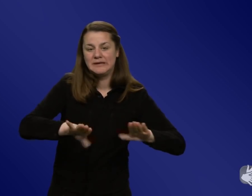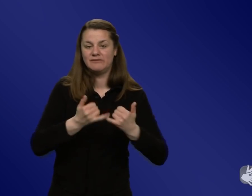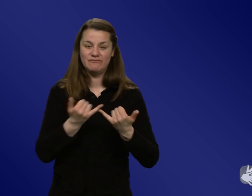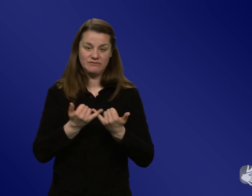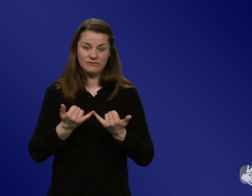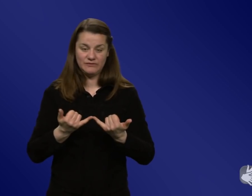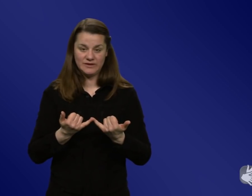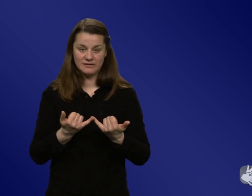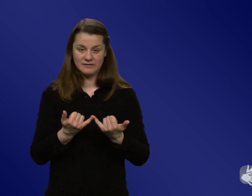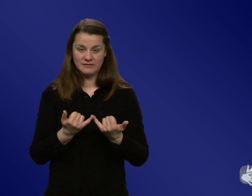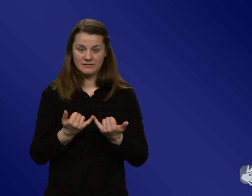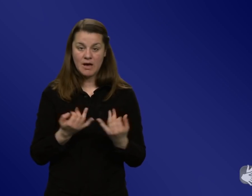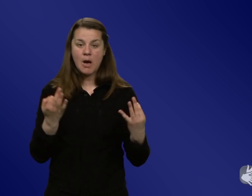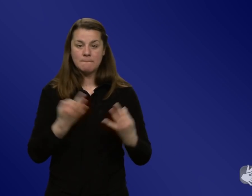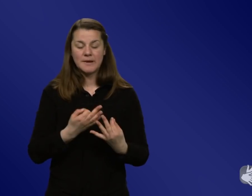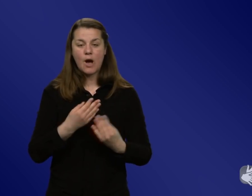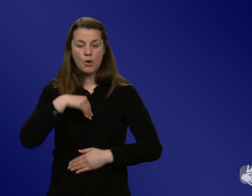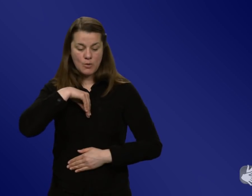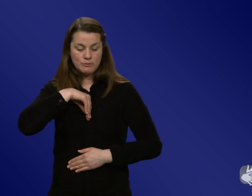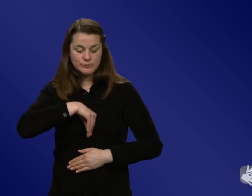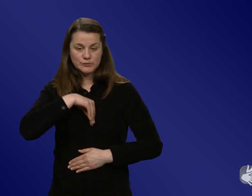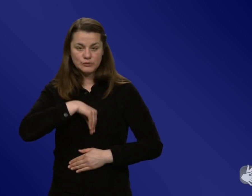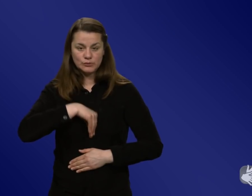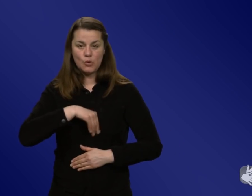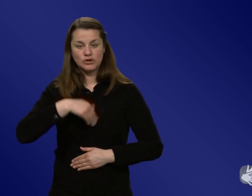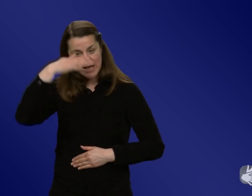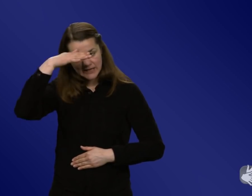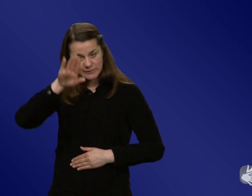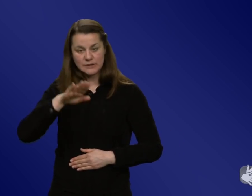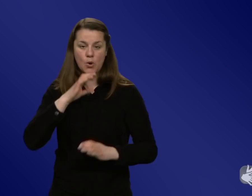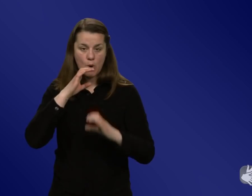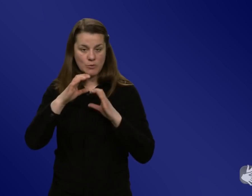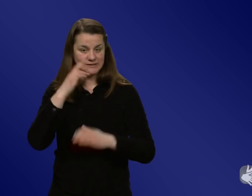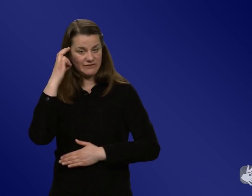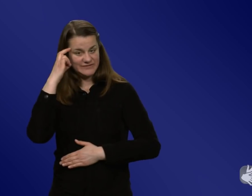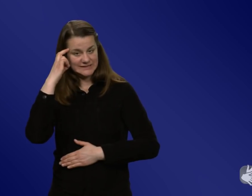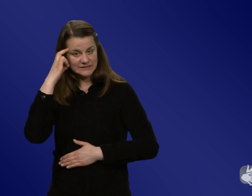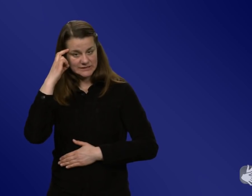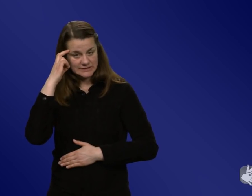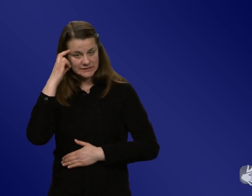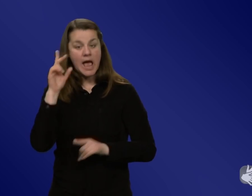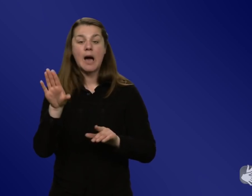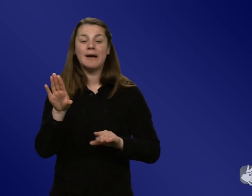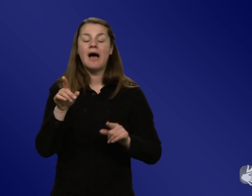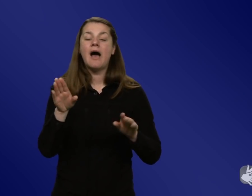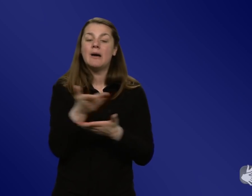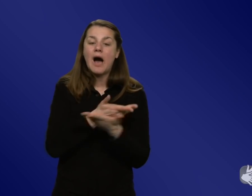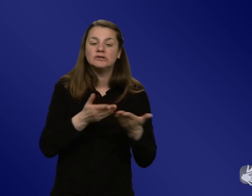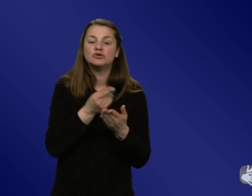Expertise, die psychologische, die kommunikationswissenschaftliche, aber eben im Konzert mit den anderen. Und man kann jetzt natürlich sich